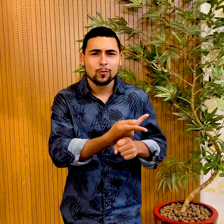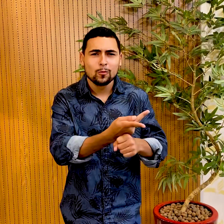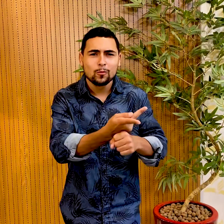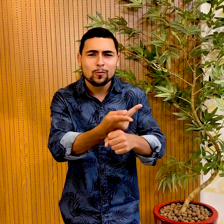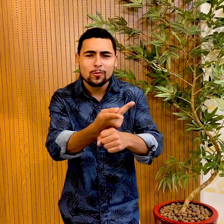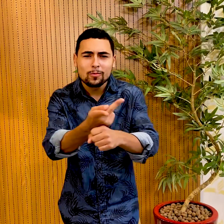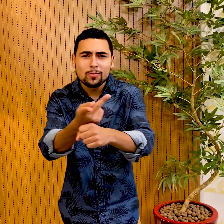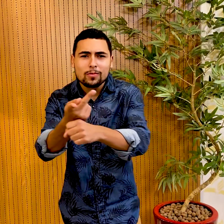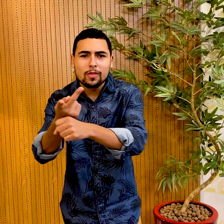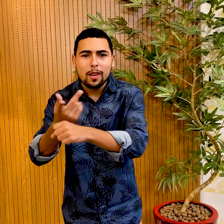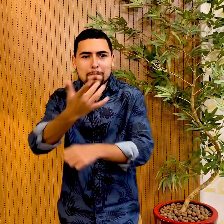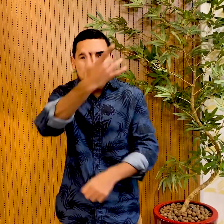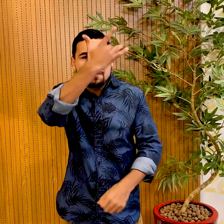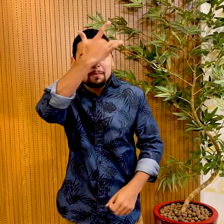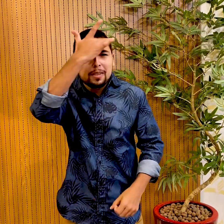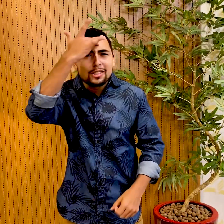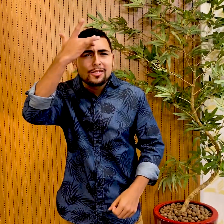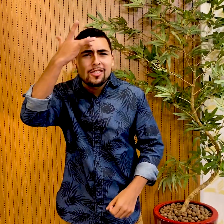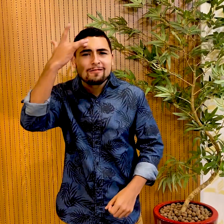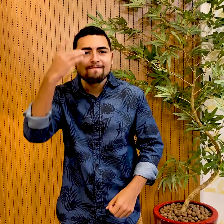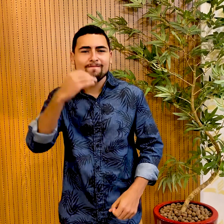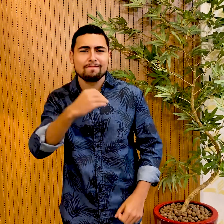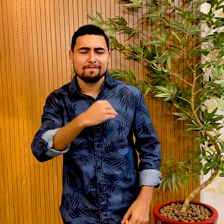Ele buscou os perdidos.